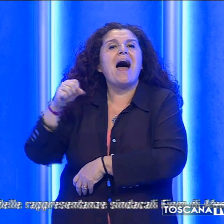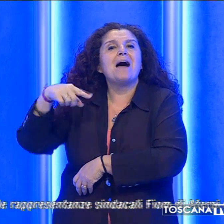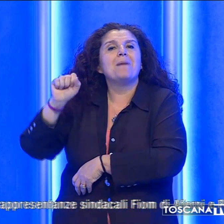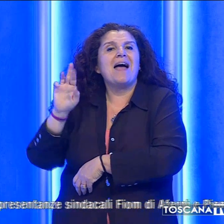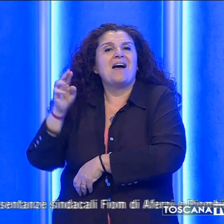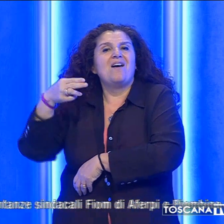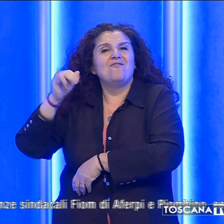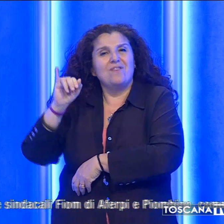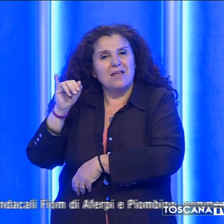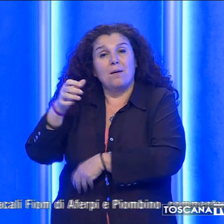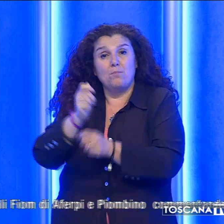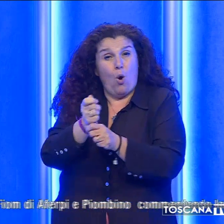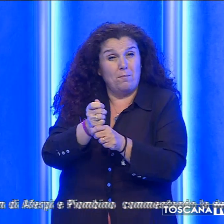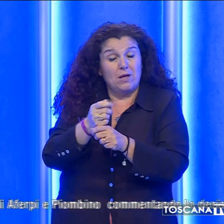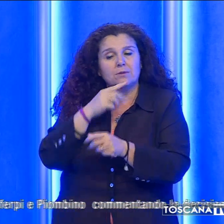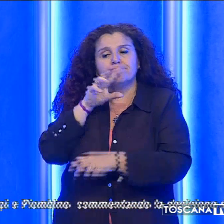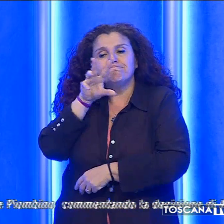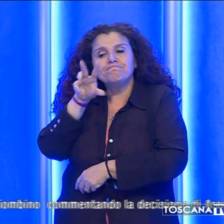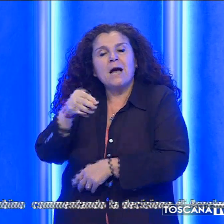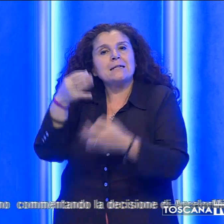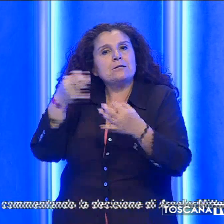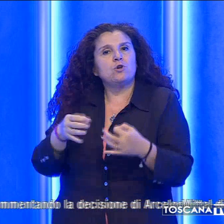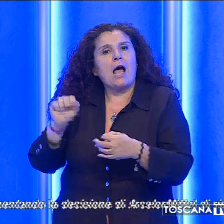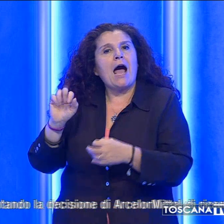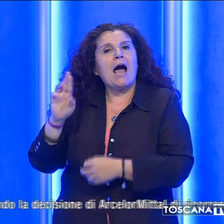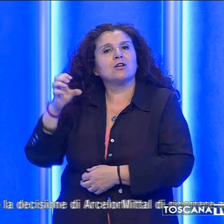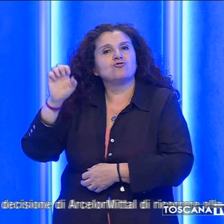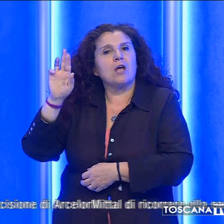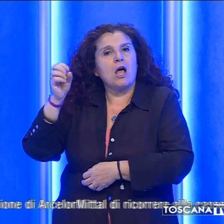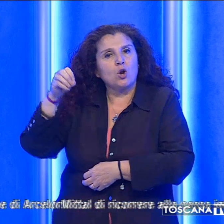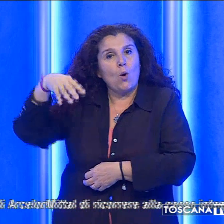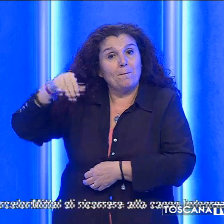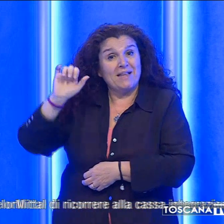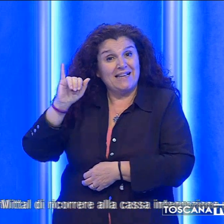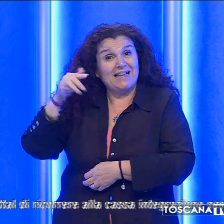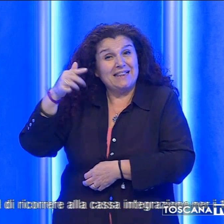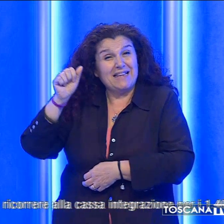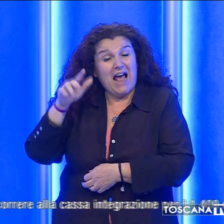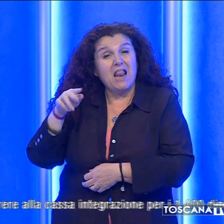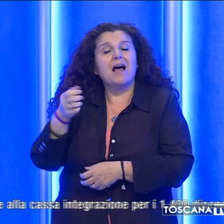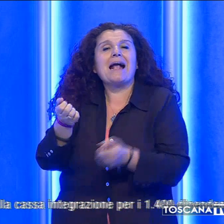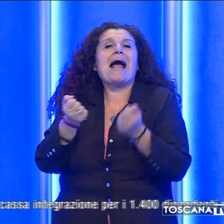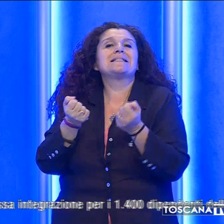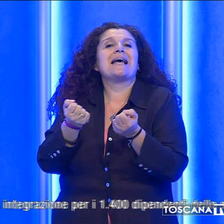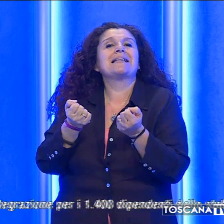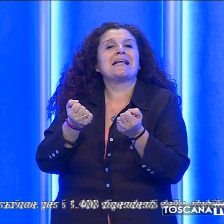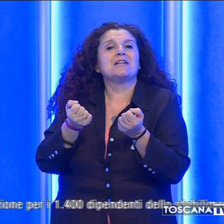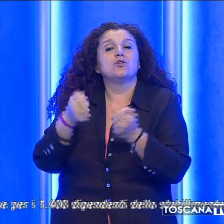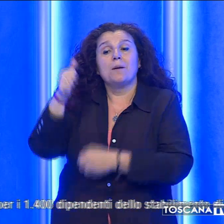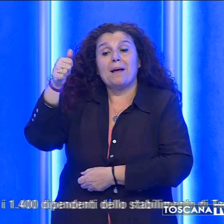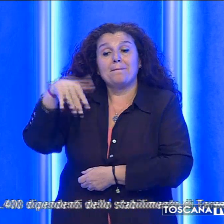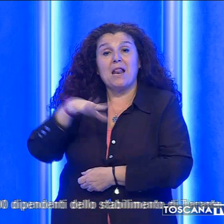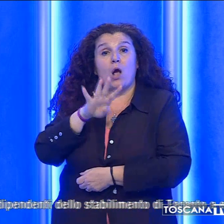commentando la decisione di Arcelor Mittal di ricorrere alla cassa integrazione per i 1